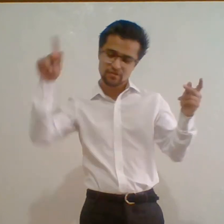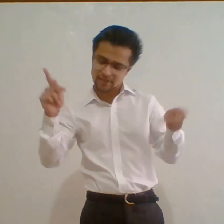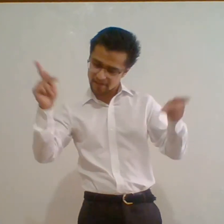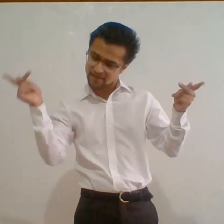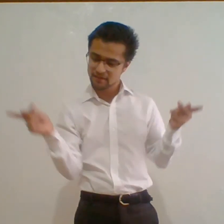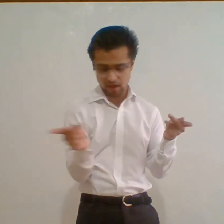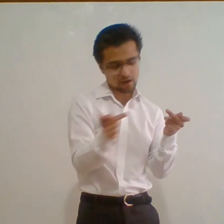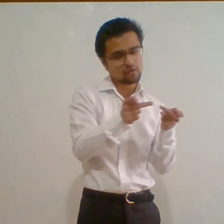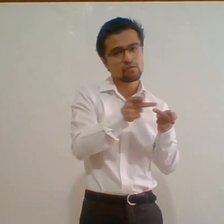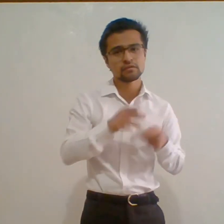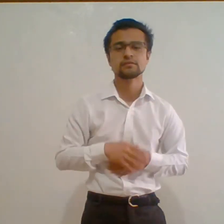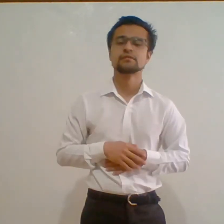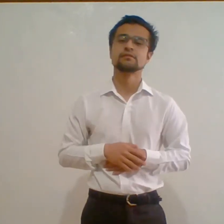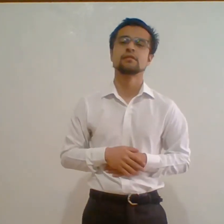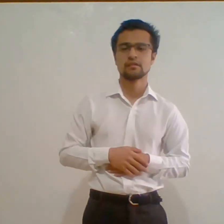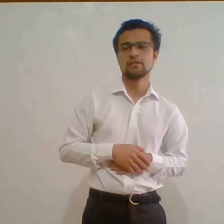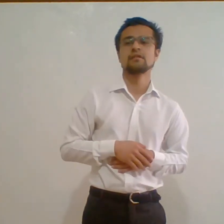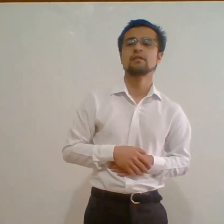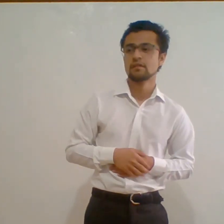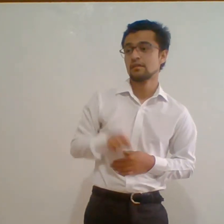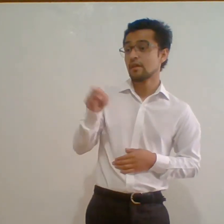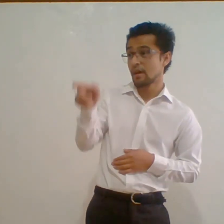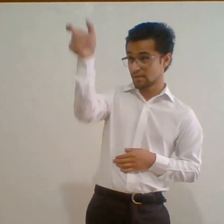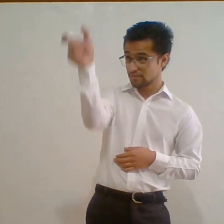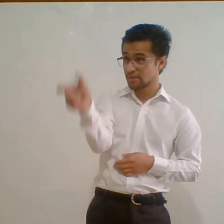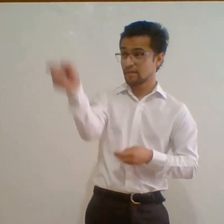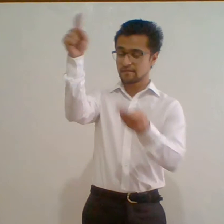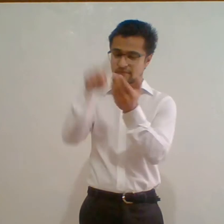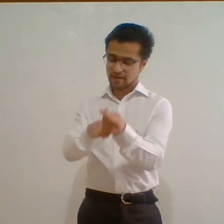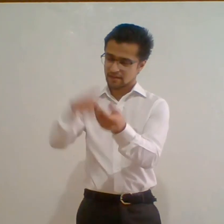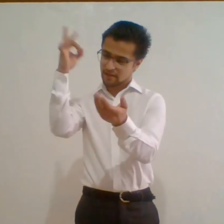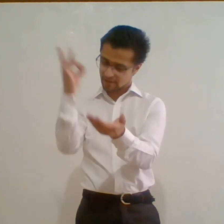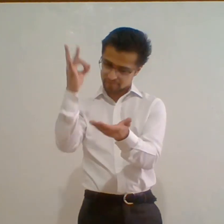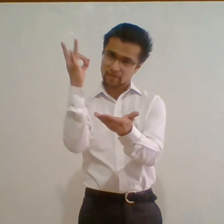Extraordinario Es un ser diferente y especial